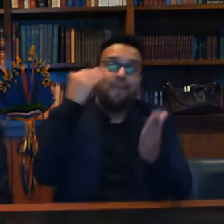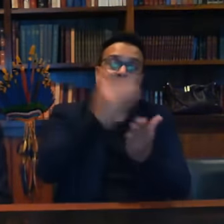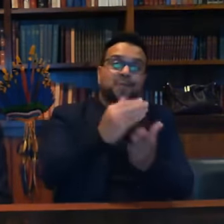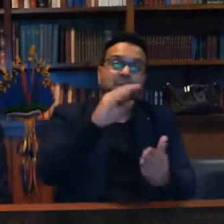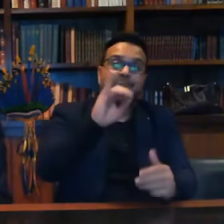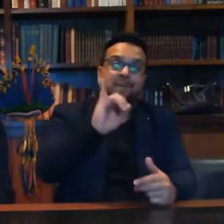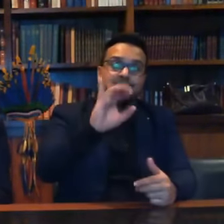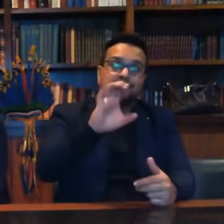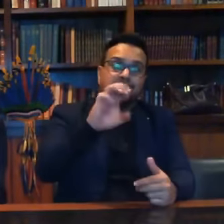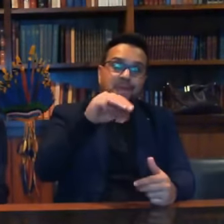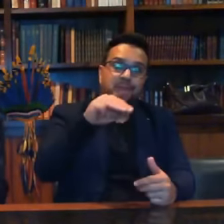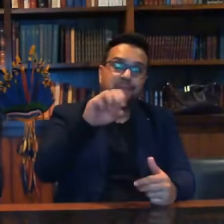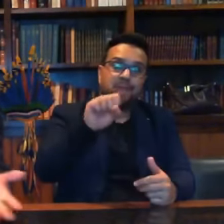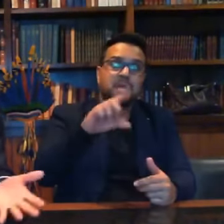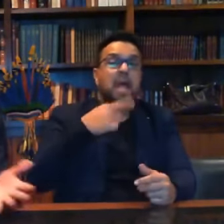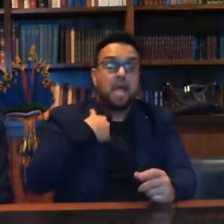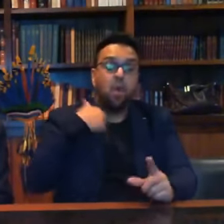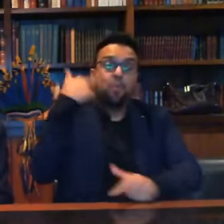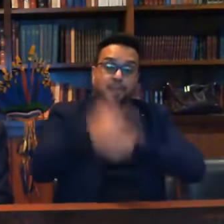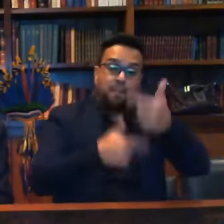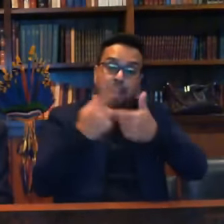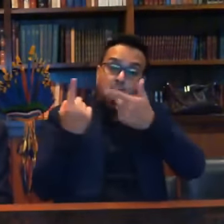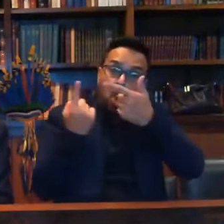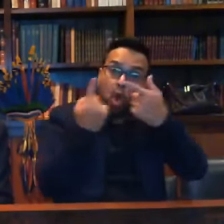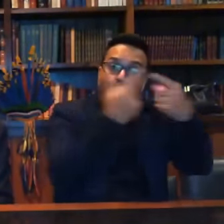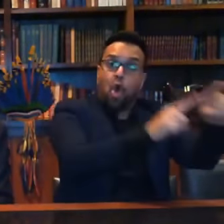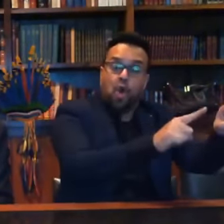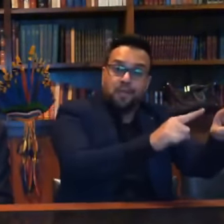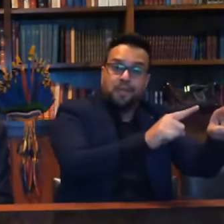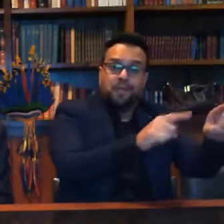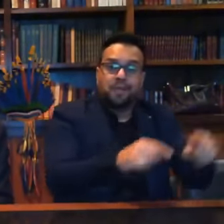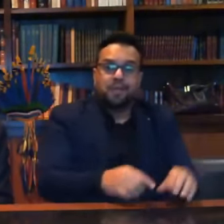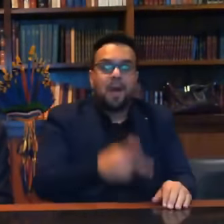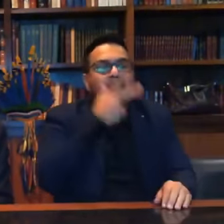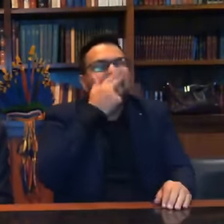época. Ou seja, eu trabalhei contra o caminhoneiro.